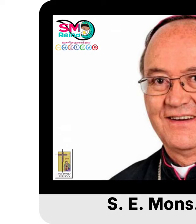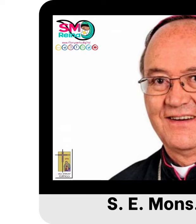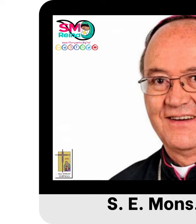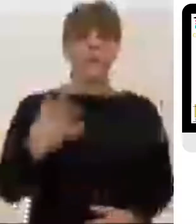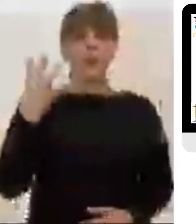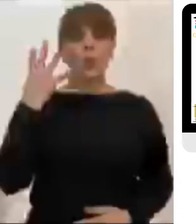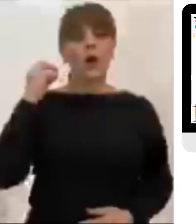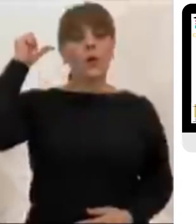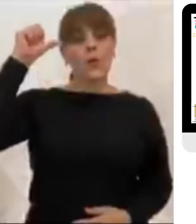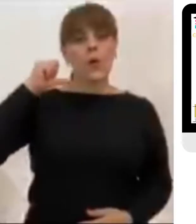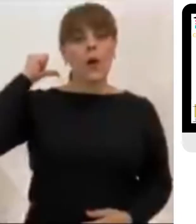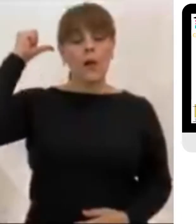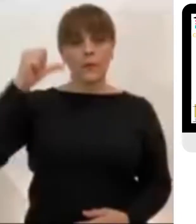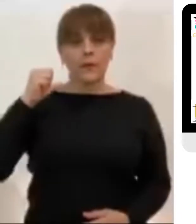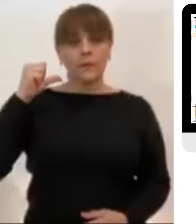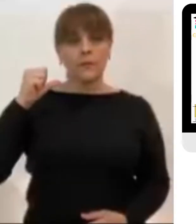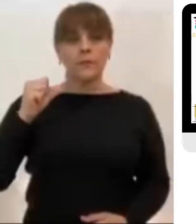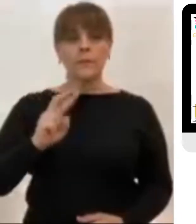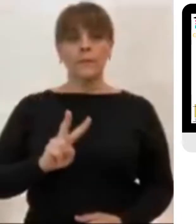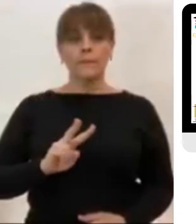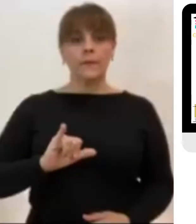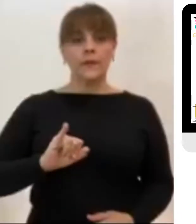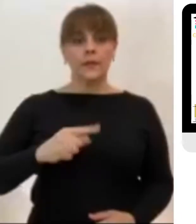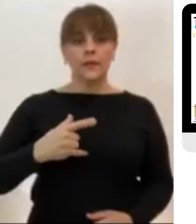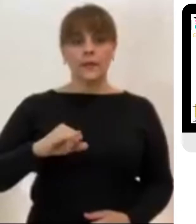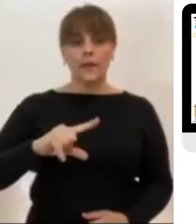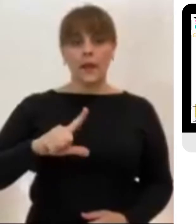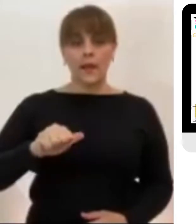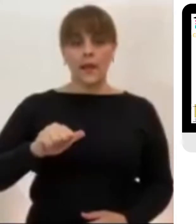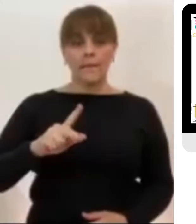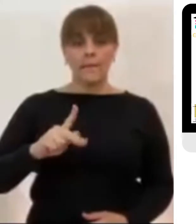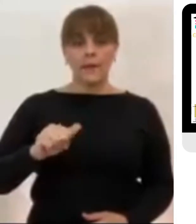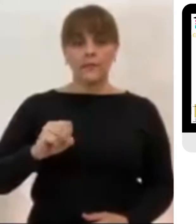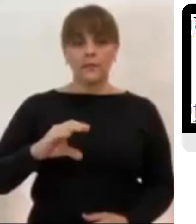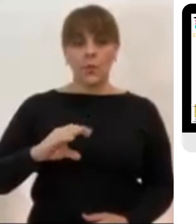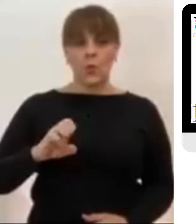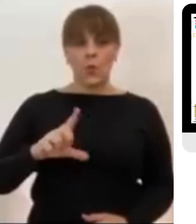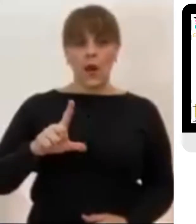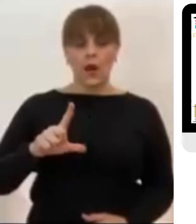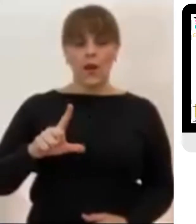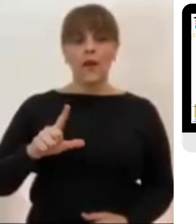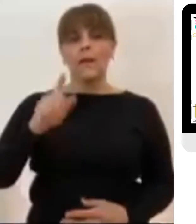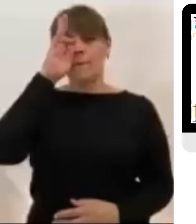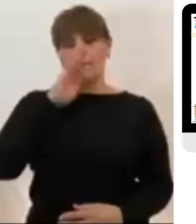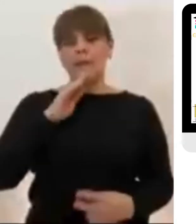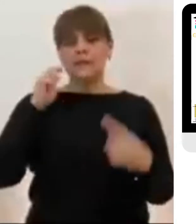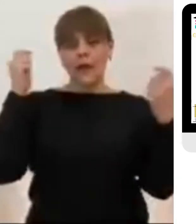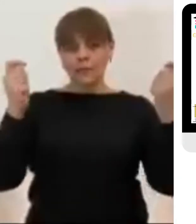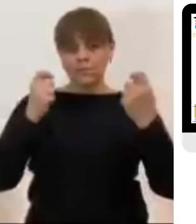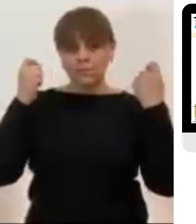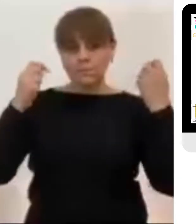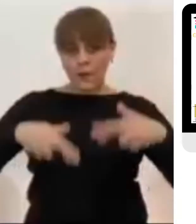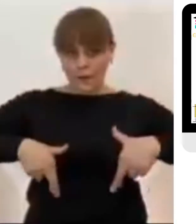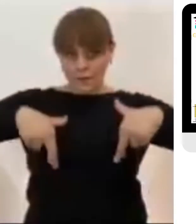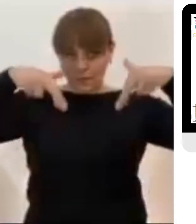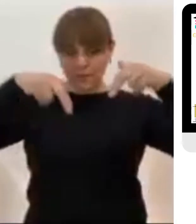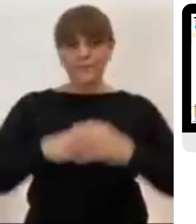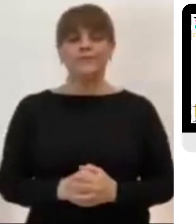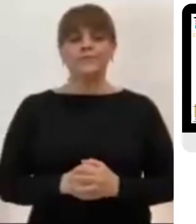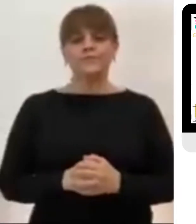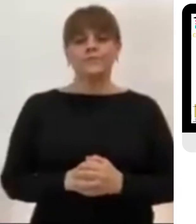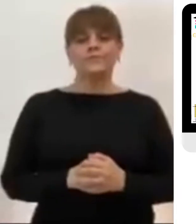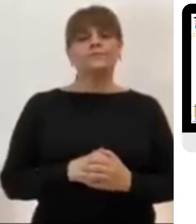4 de abril Vigilia Pascual Reflexiones para vivir la